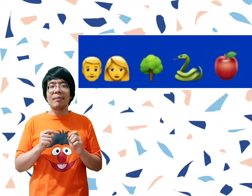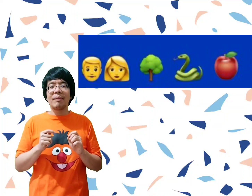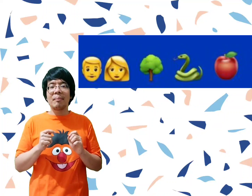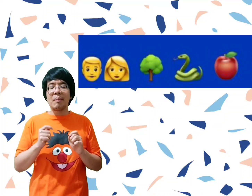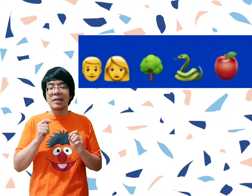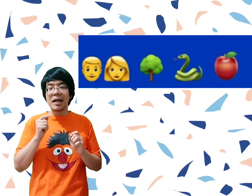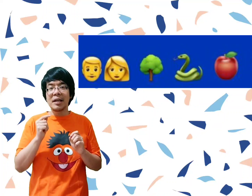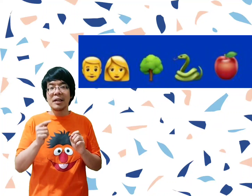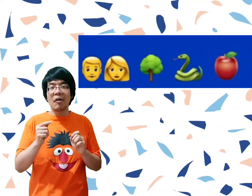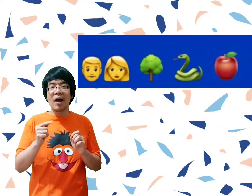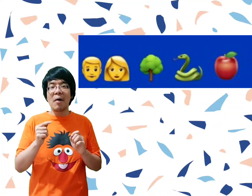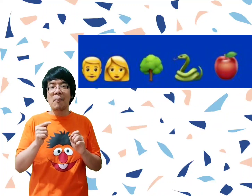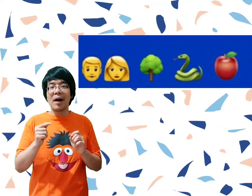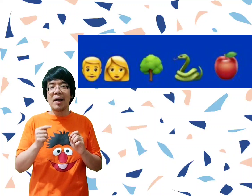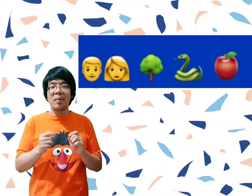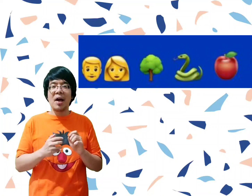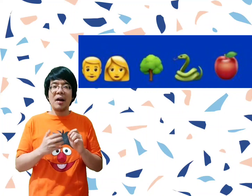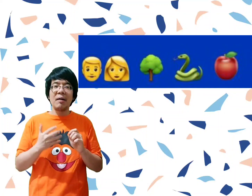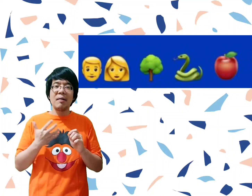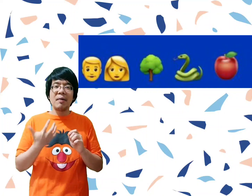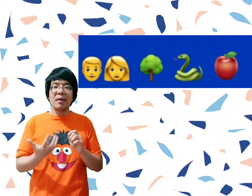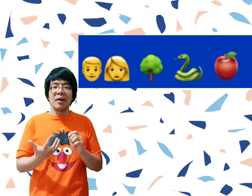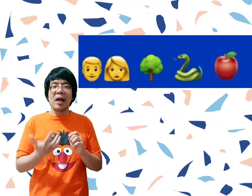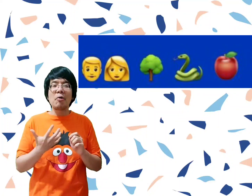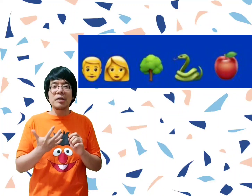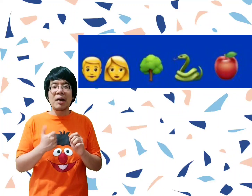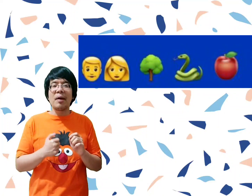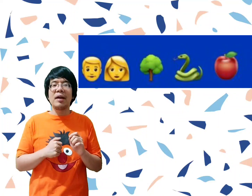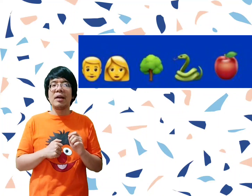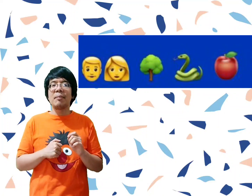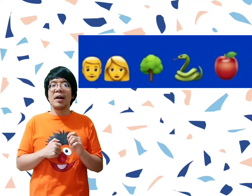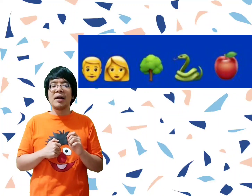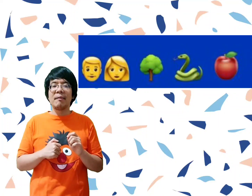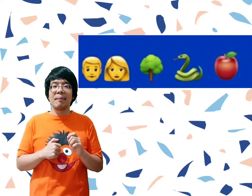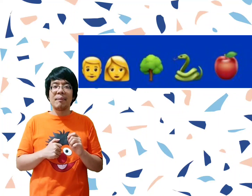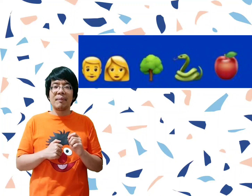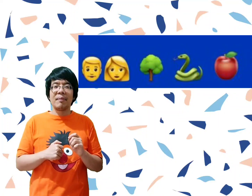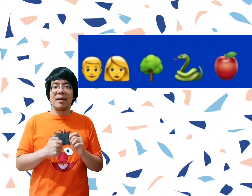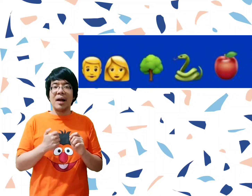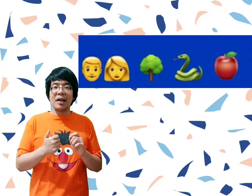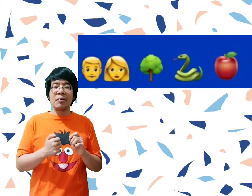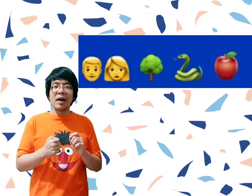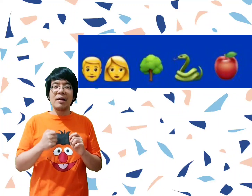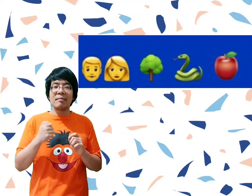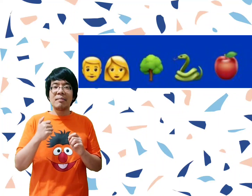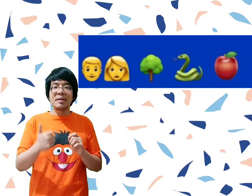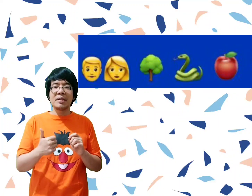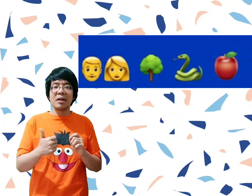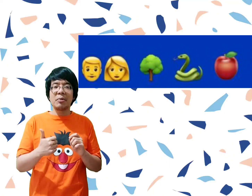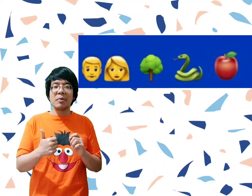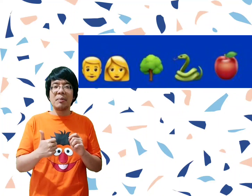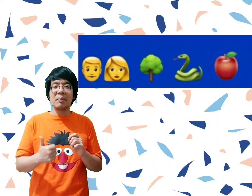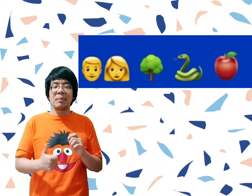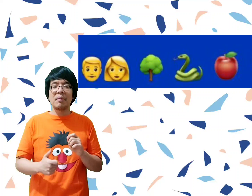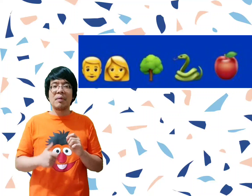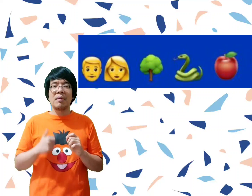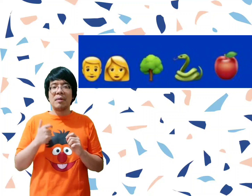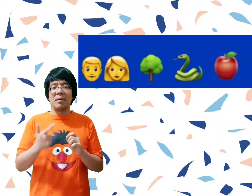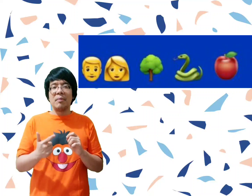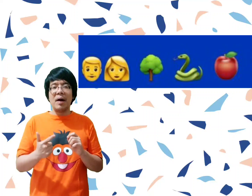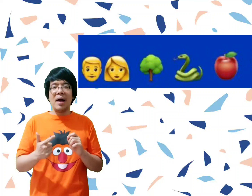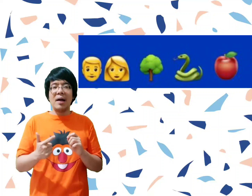ini. Memang sengaja ditaruh yang gampang ya, biar tahu cara mainnya gimana. Kita hitung ya. Satu,